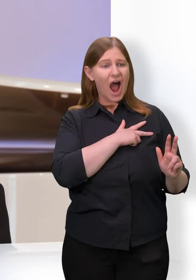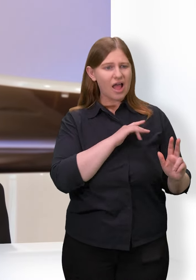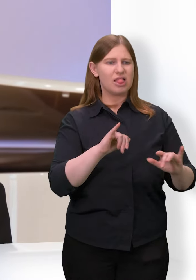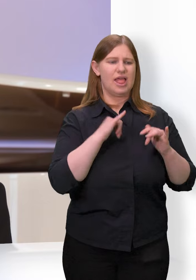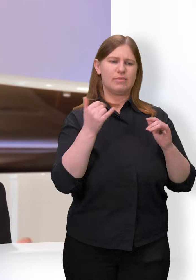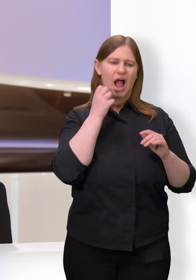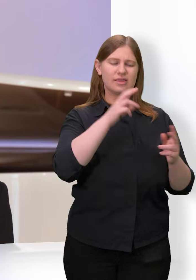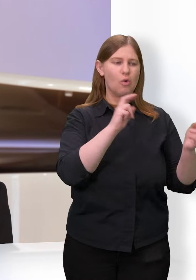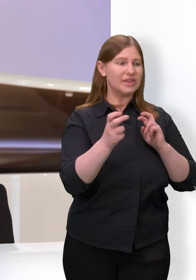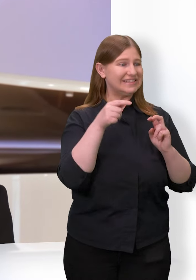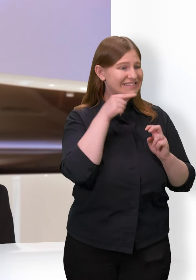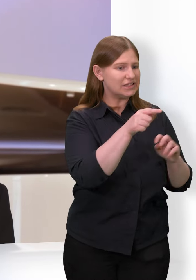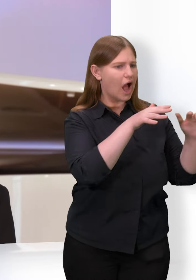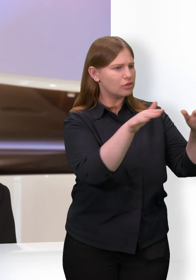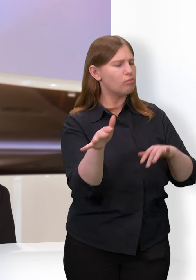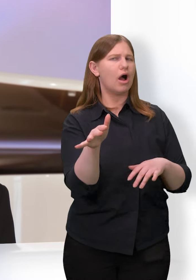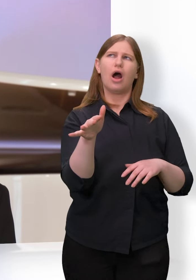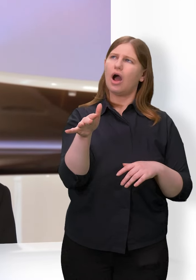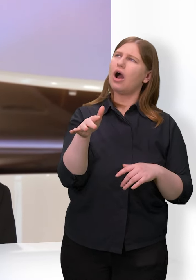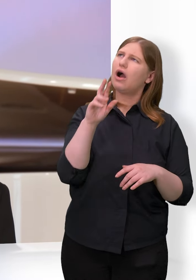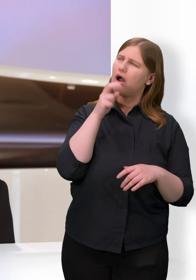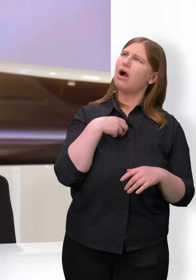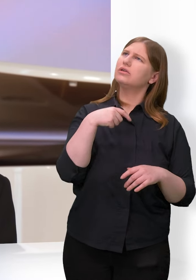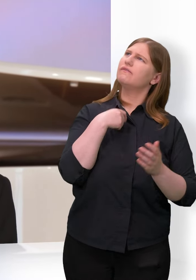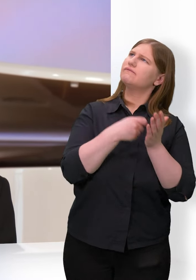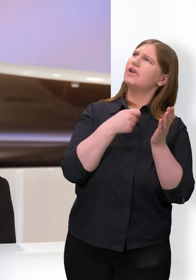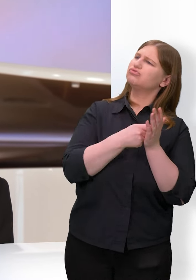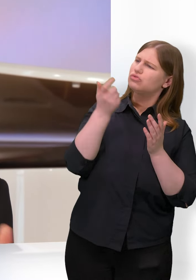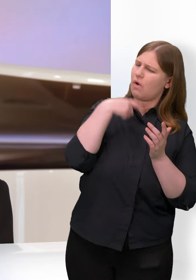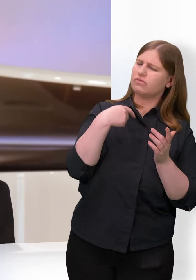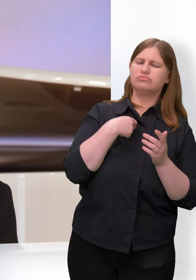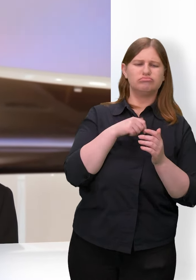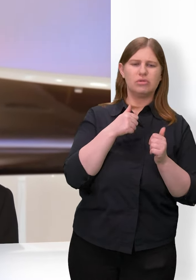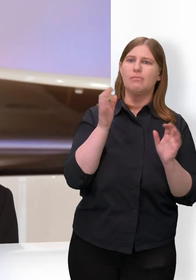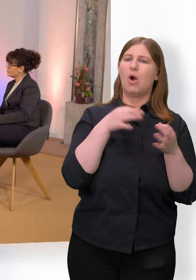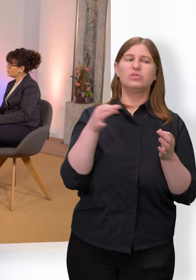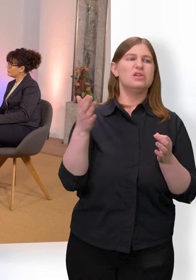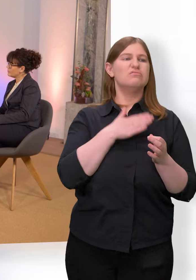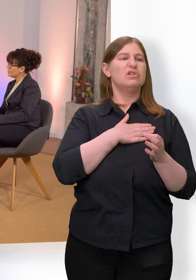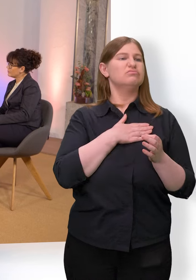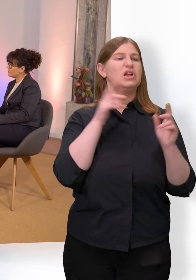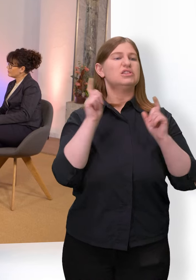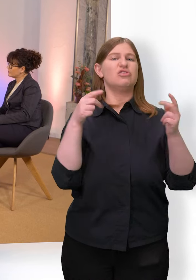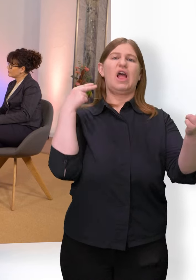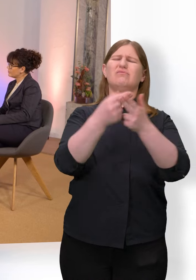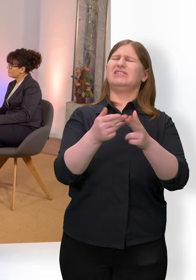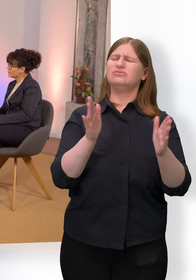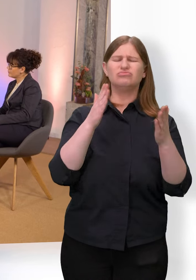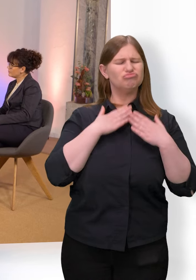demjenigen, ich bin wertgeschätzt, ich bin geachtet, ich muss nicht in ein Bild passen, dann wird es lebendig und dann